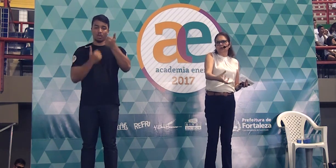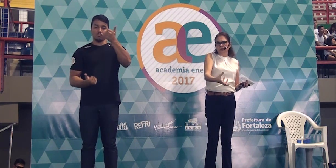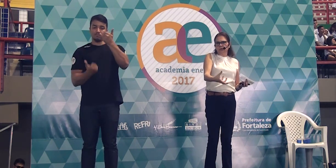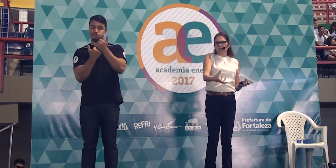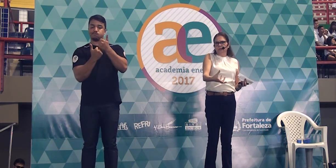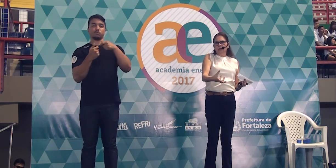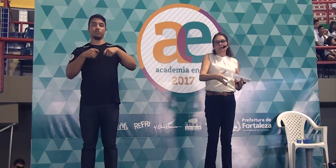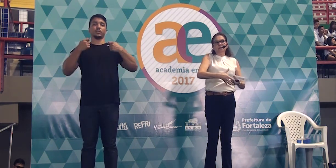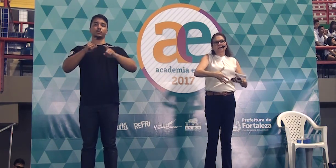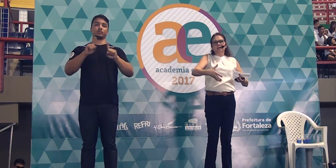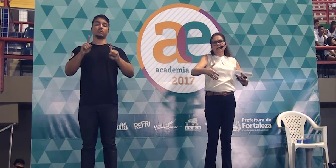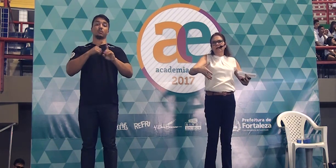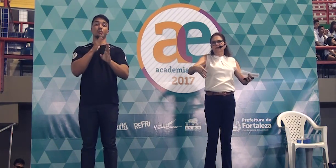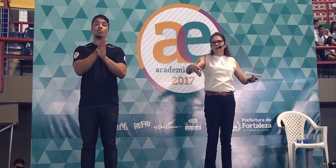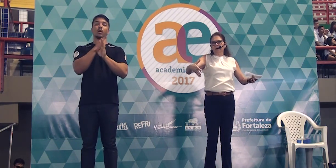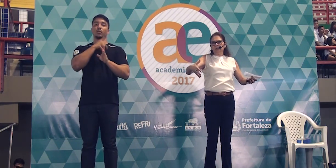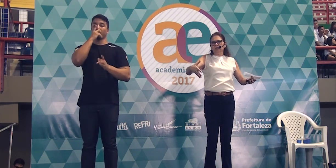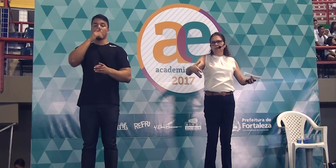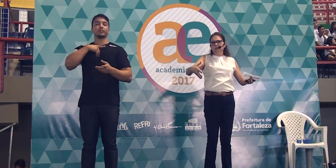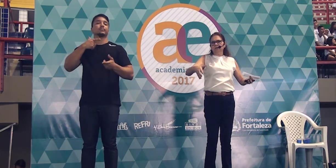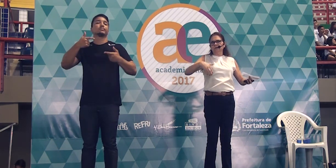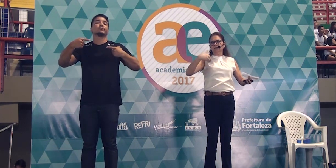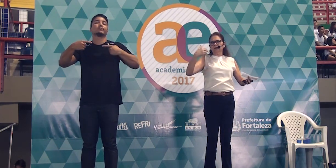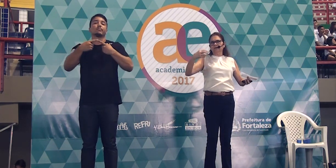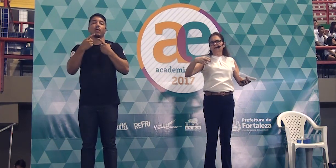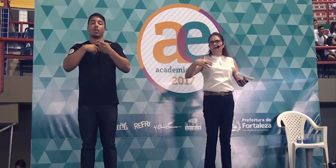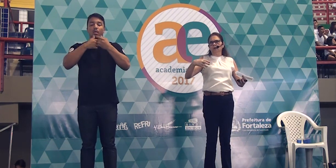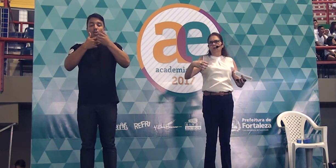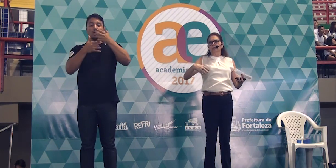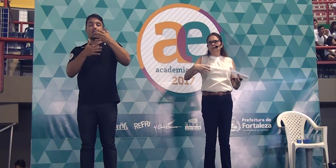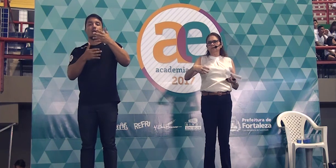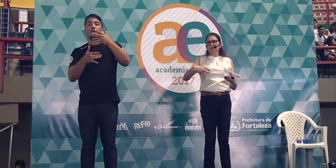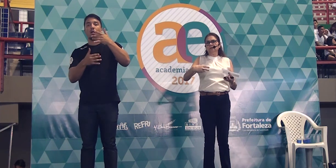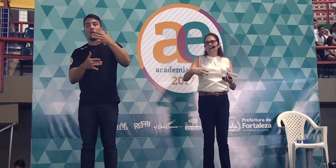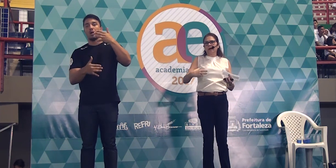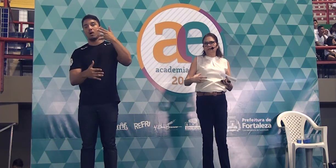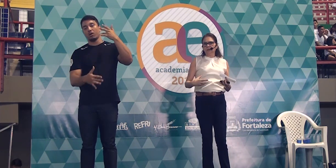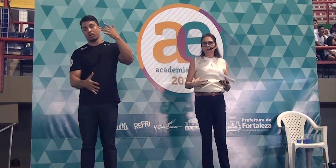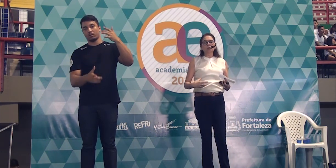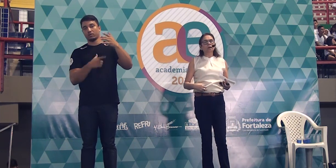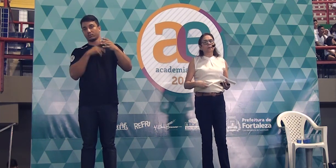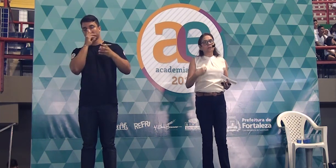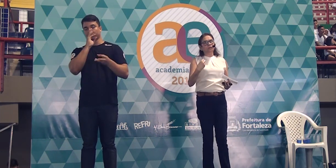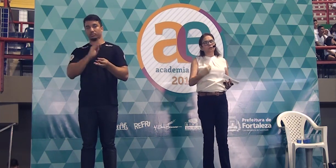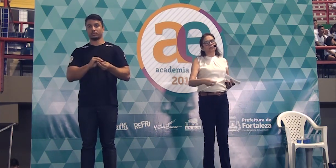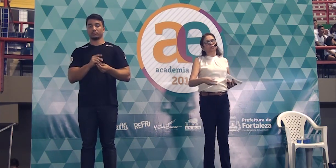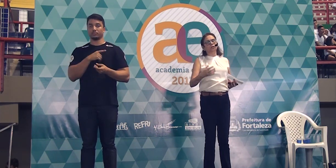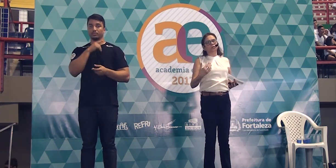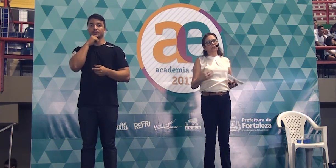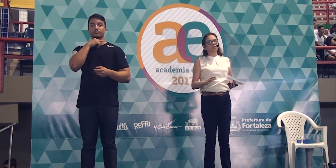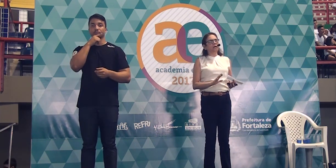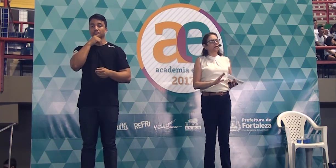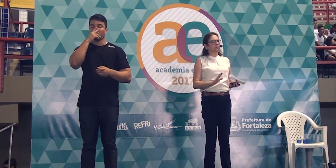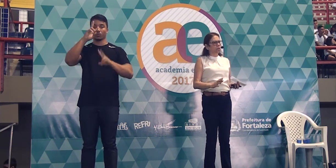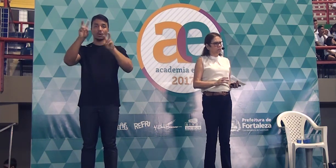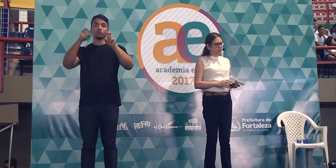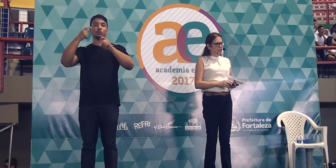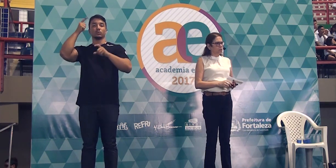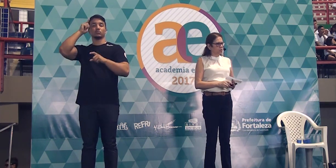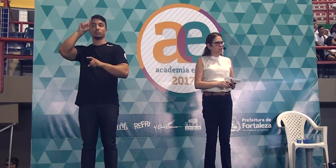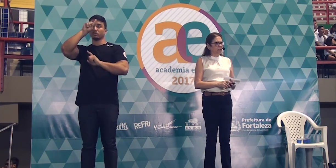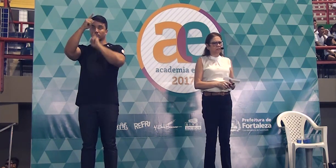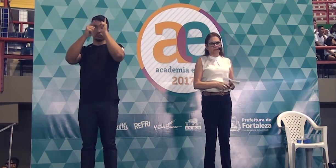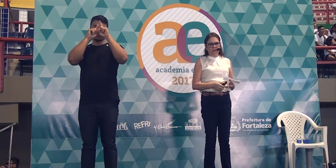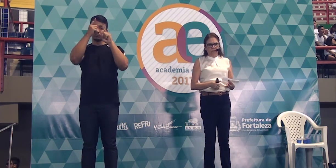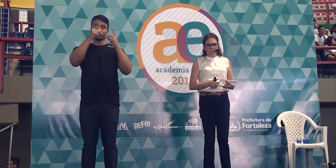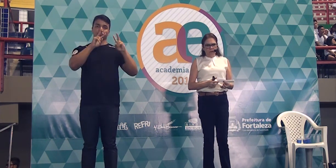dias de hoje, isso aí é levar mais linhas e você fica com menos espaço para a discussão de outras ideias em outras